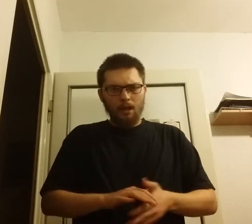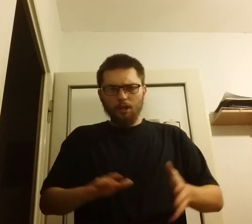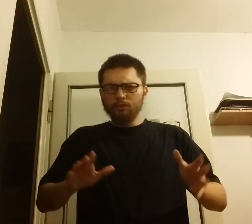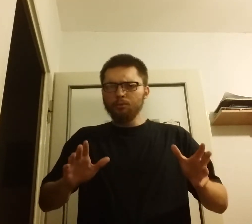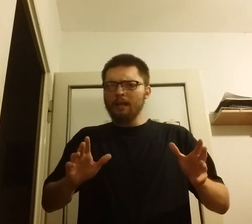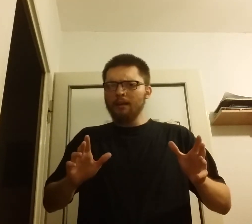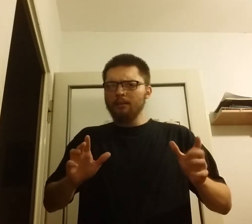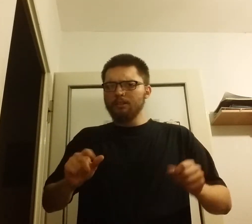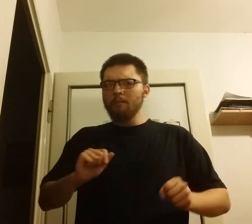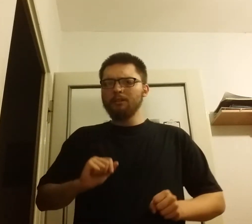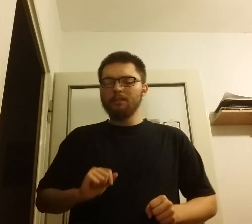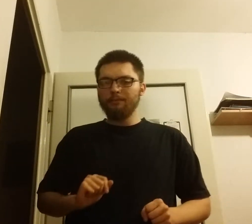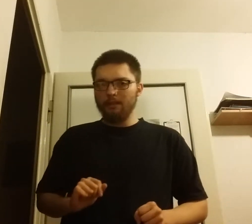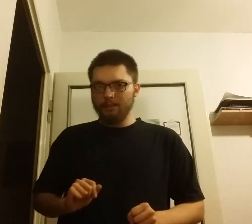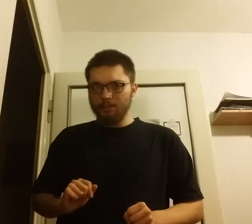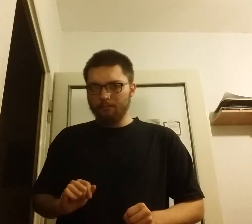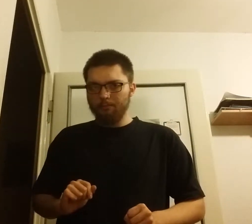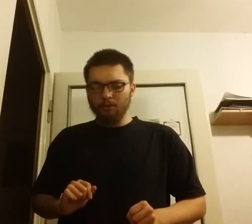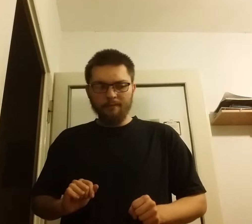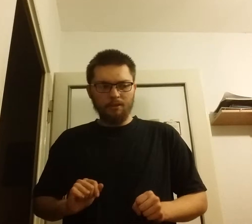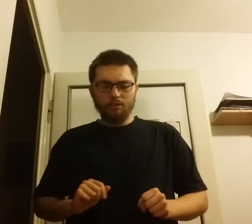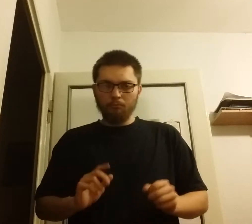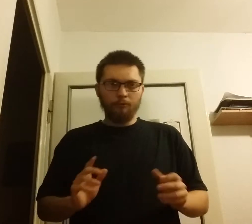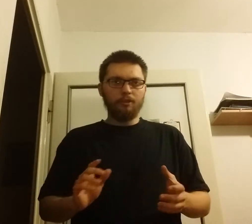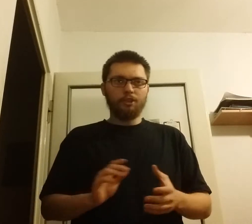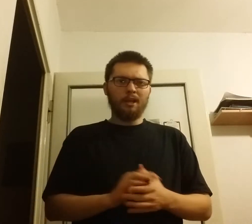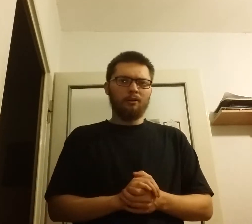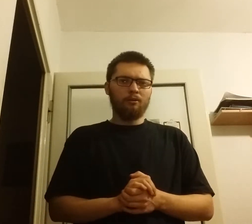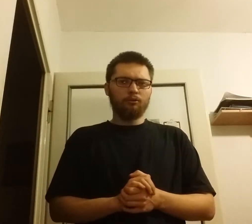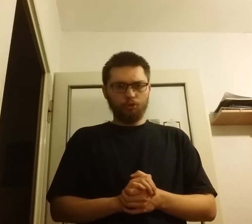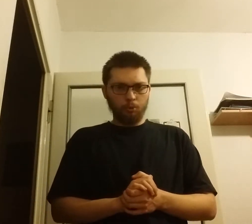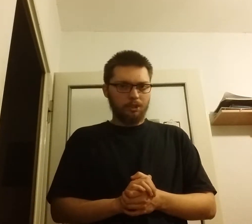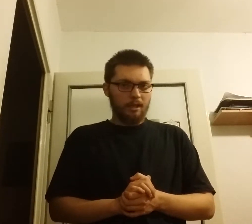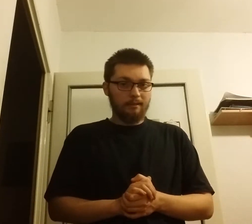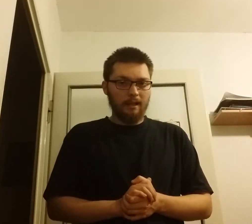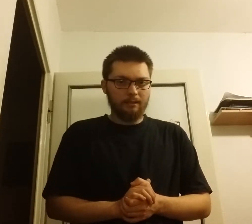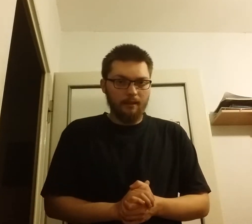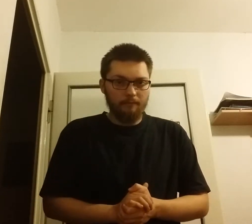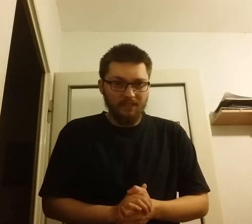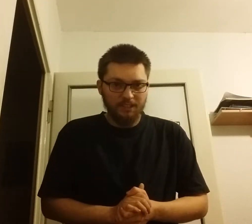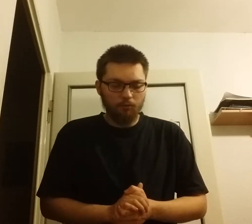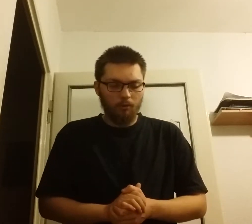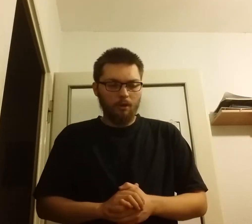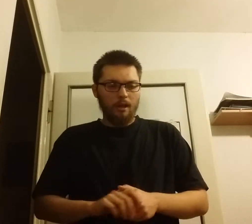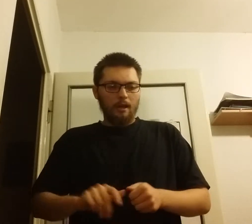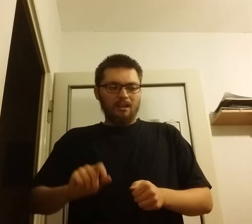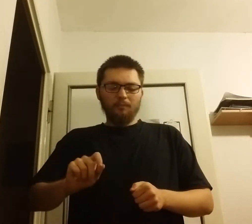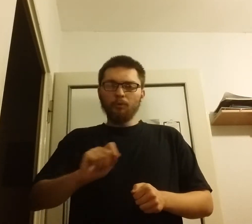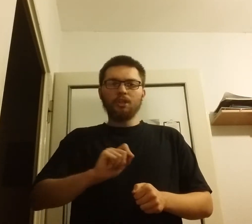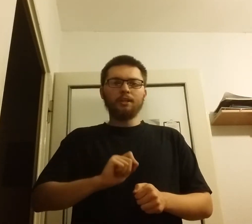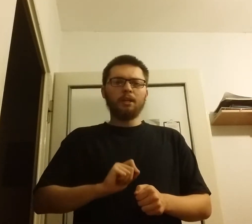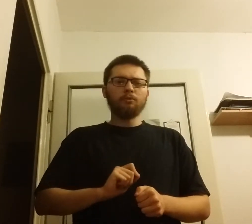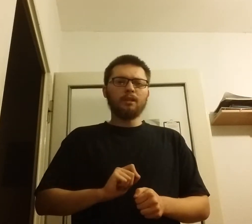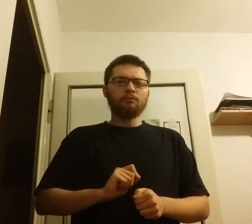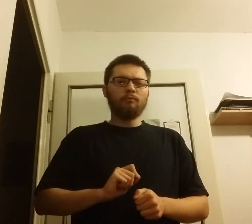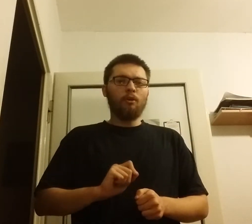I tutaj trzeba się na chwilę zatrzymać, ponieważ mówi się o cudzie nad Wisłą. Podkreślam tutaj słowo